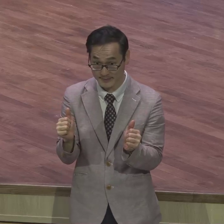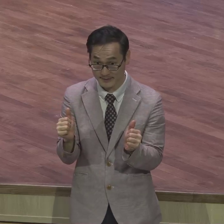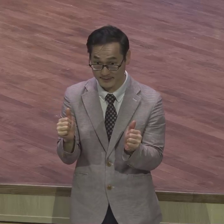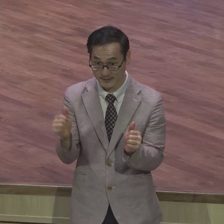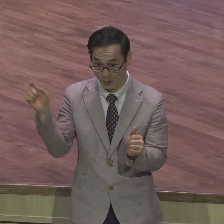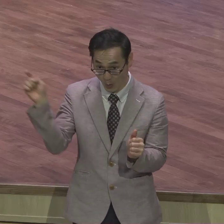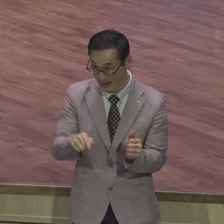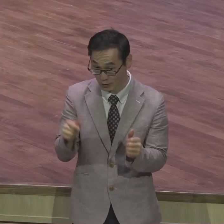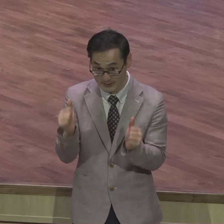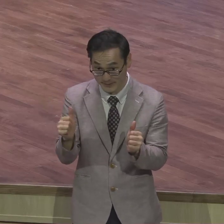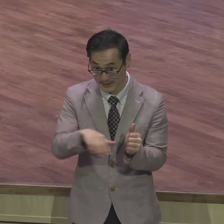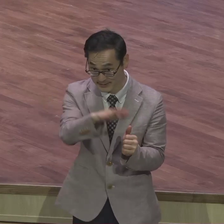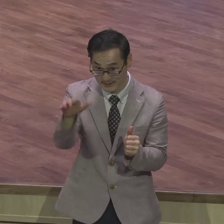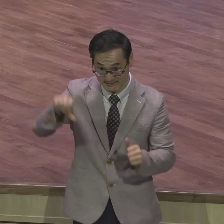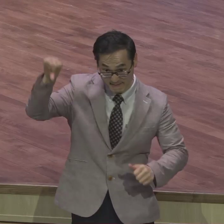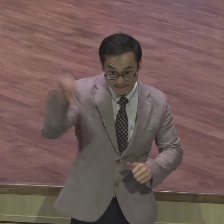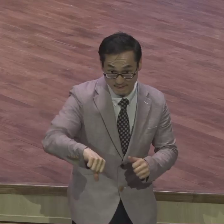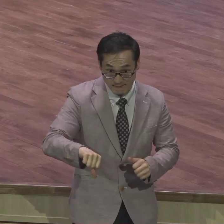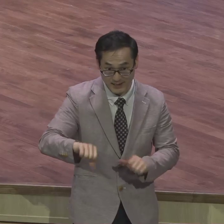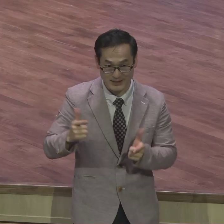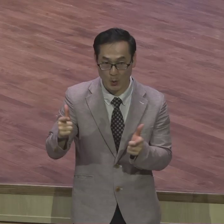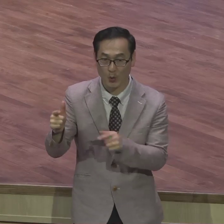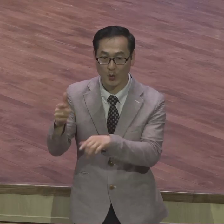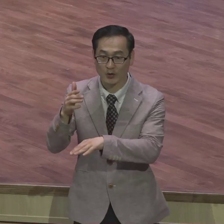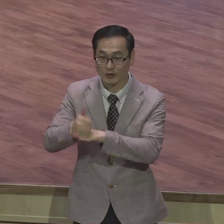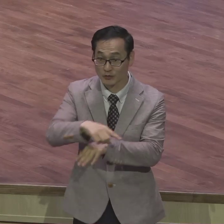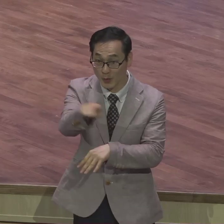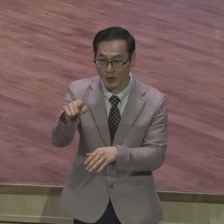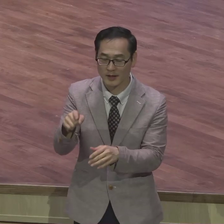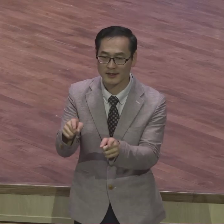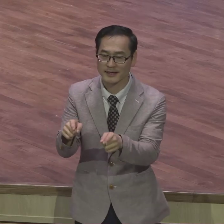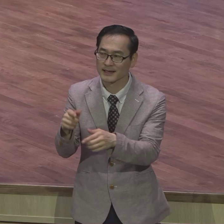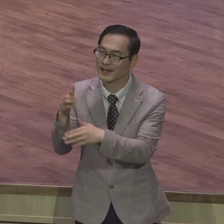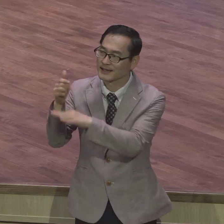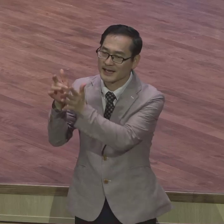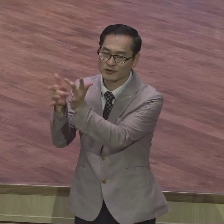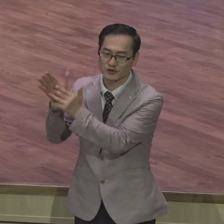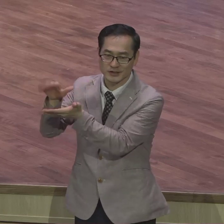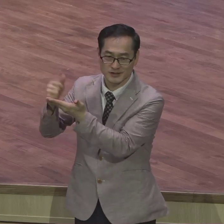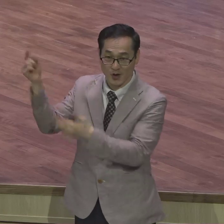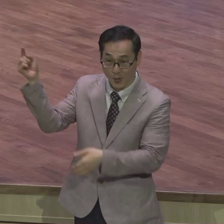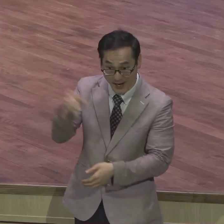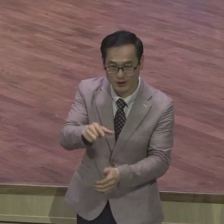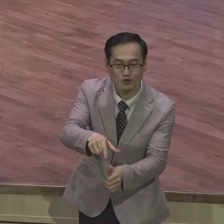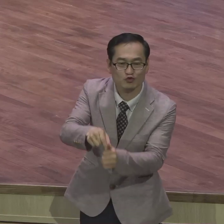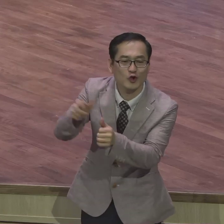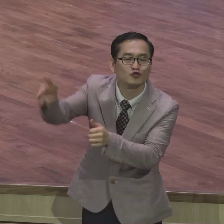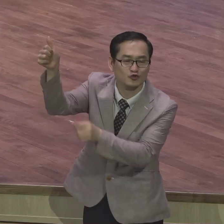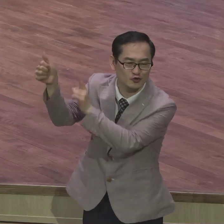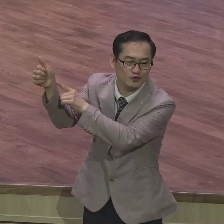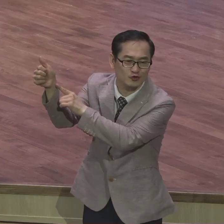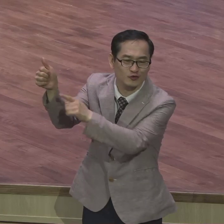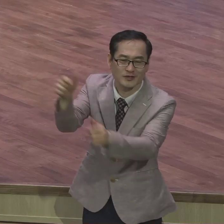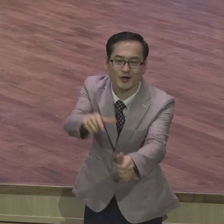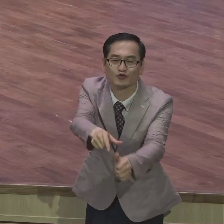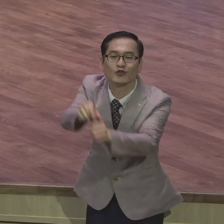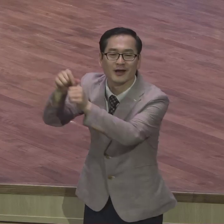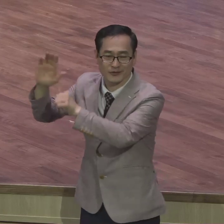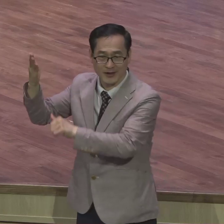불신자들은 심판주를 만날 거예요 심판주 예수 그리스도를 만납니다 그나마 우리는 구원하실 구원주